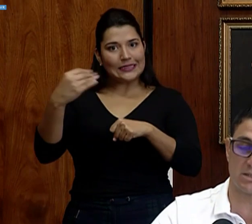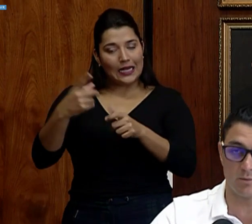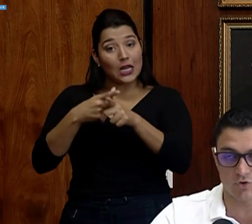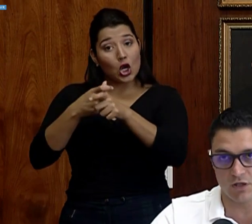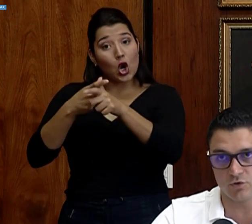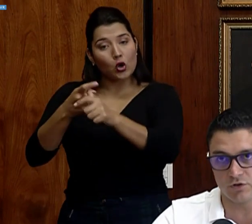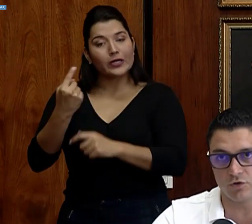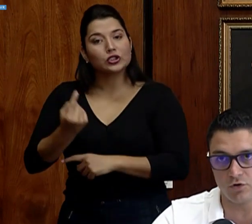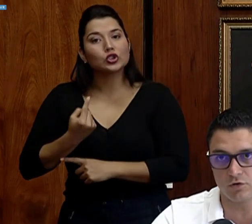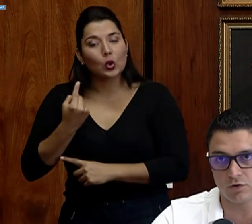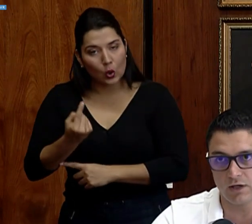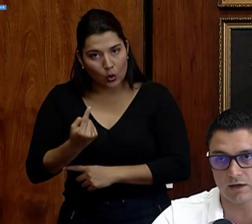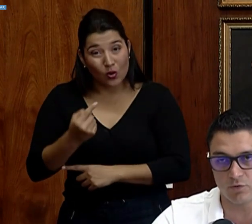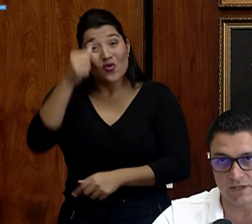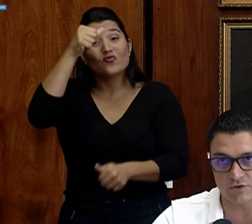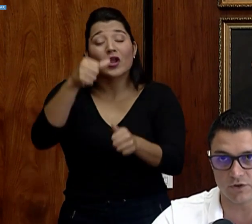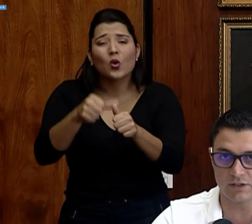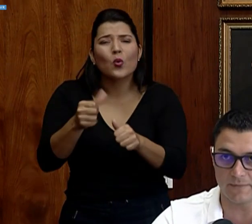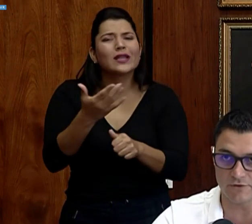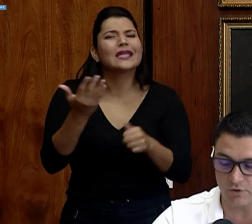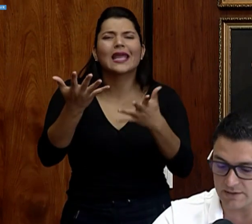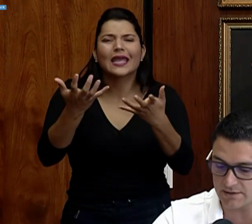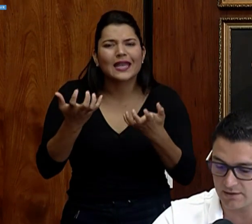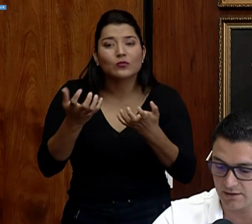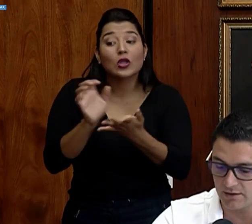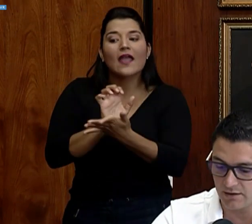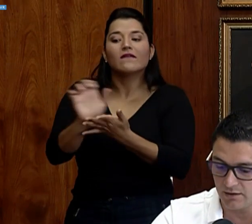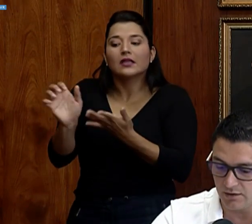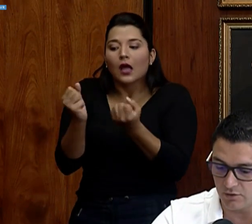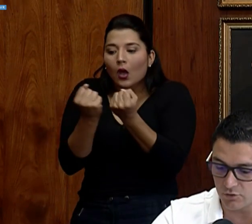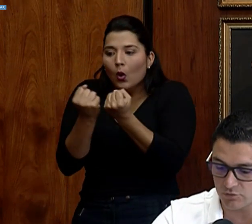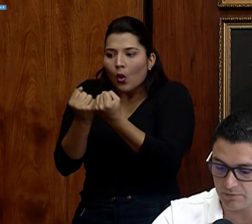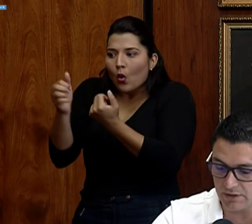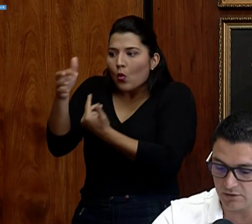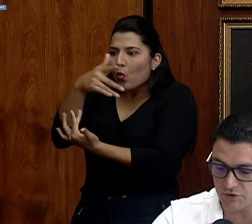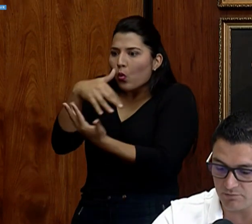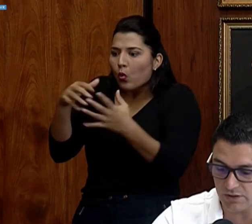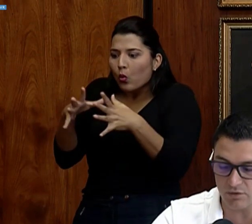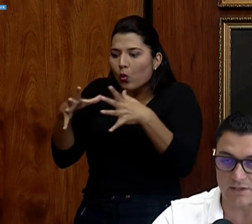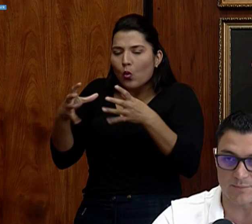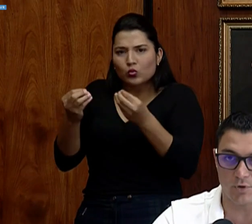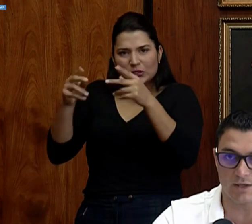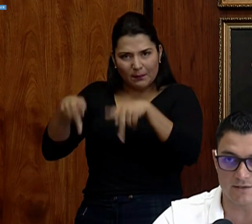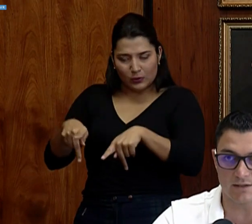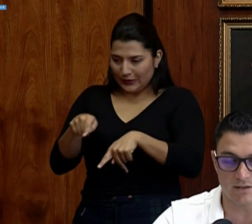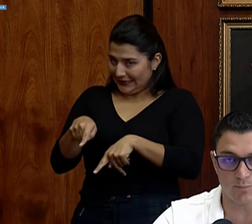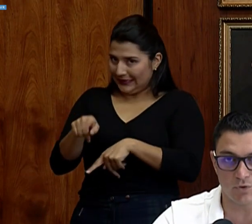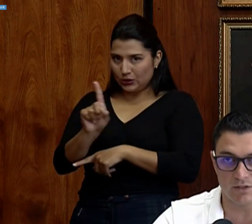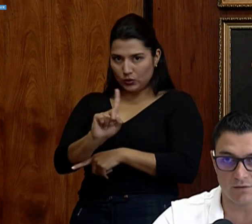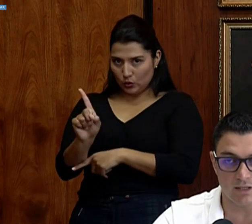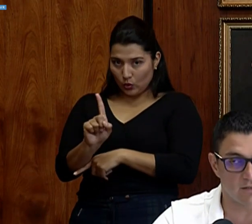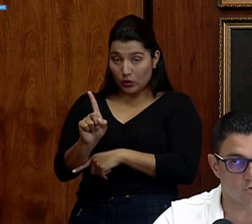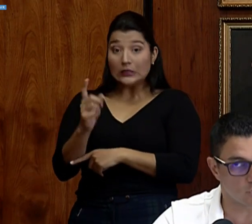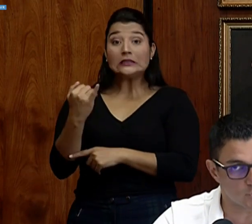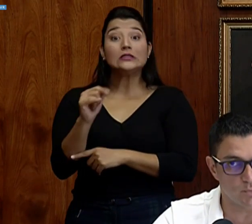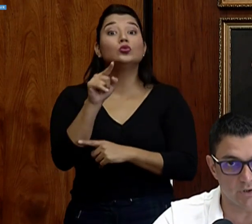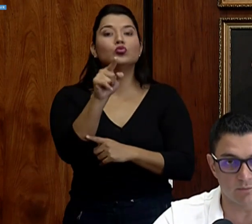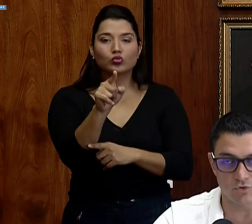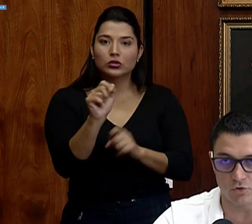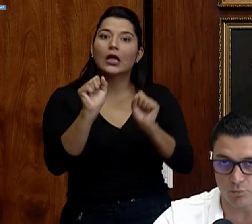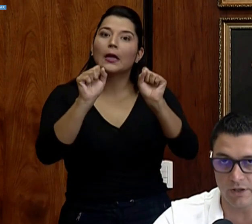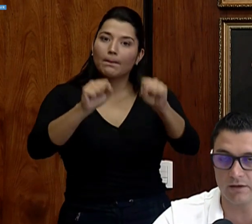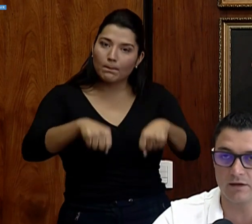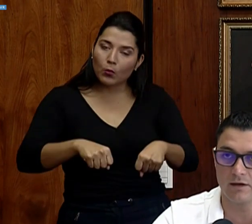que aquí lo que estamos buscando es no aglomeraciones de personas. Incluso más bien los invito a que si pueden hacer ese tipo de actividad, no todos